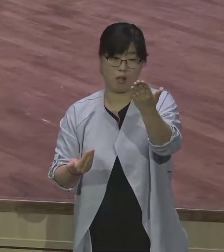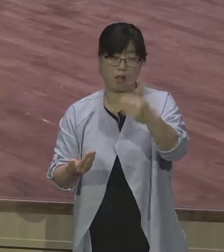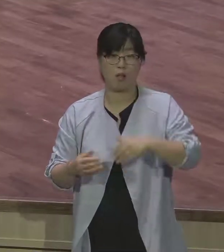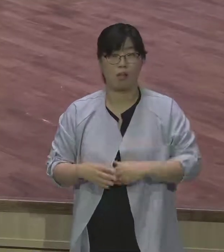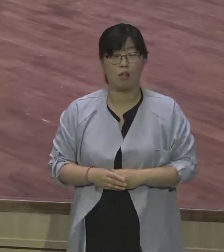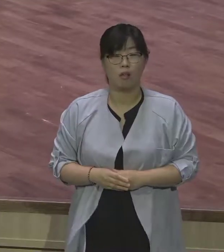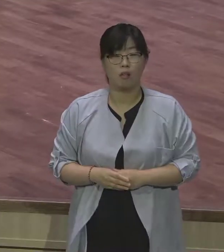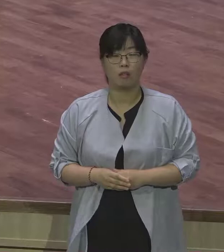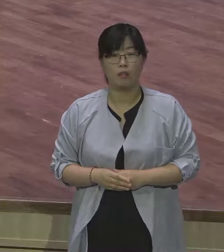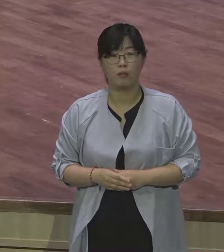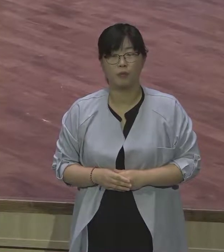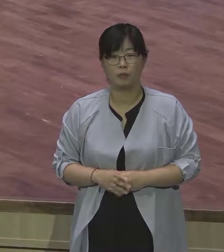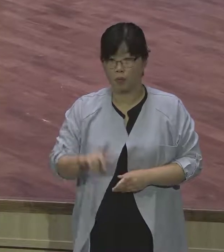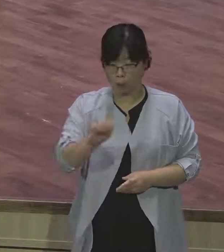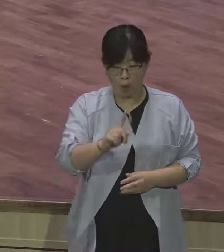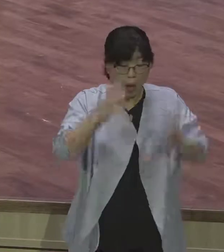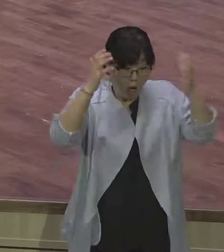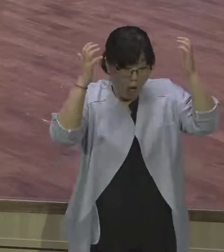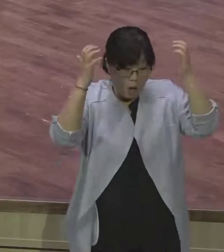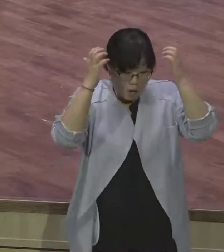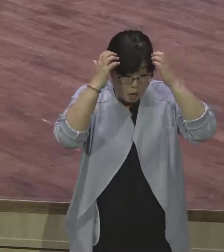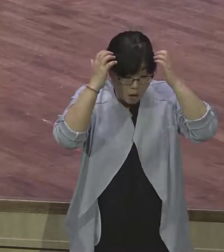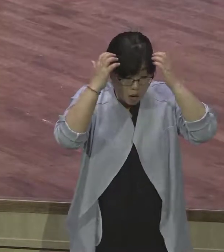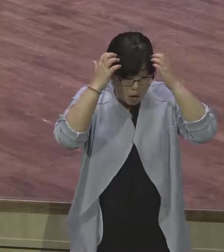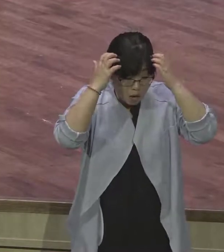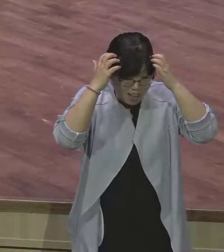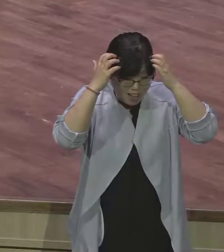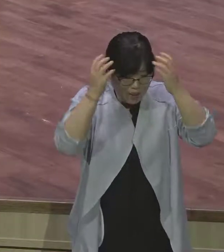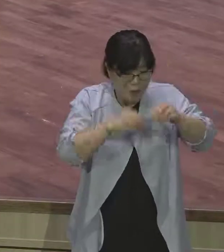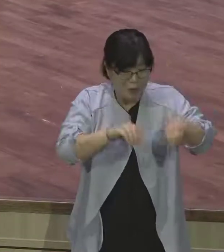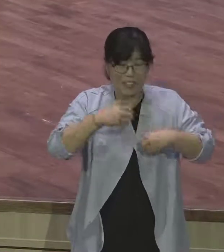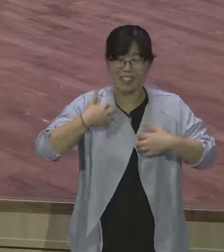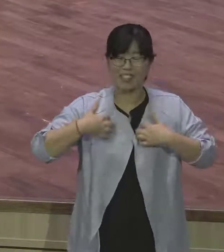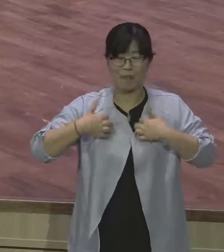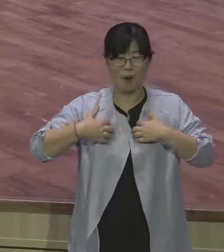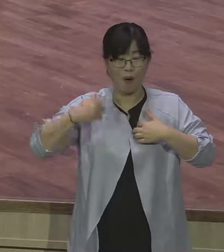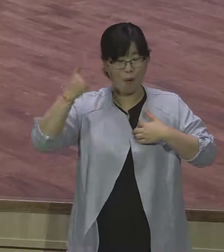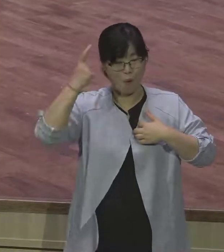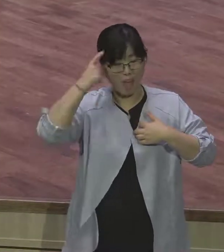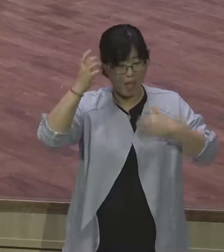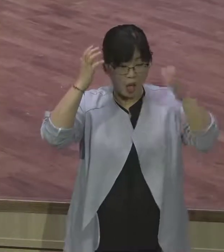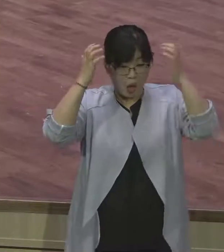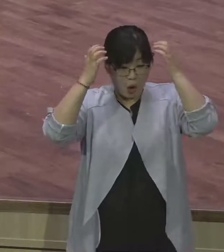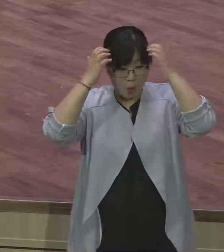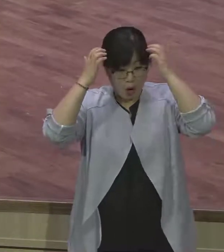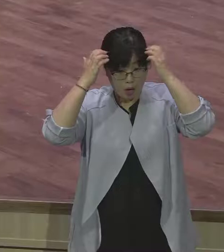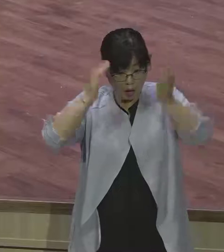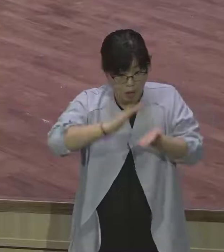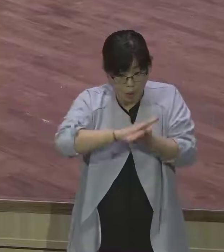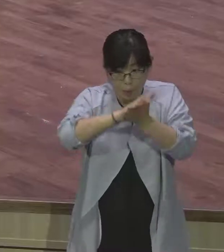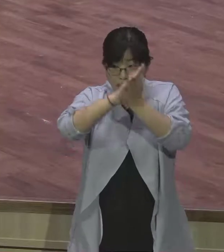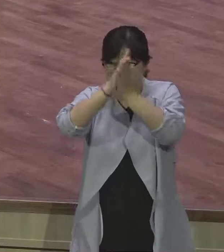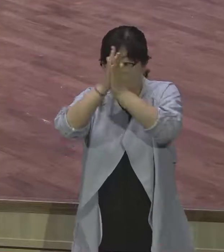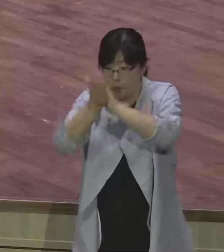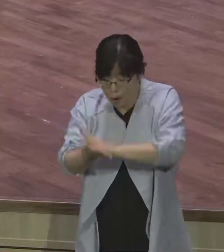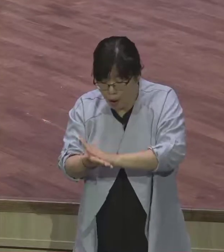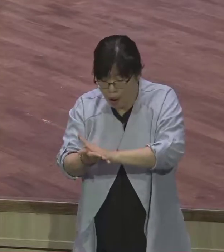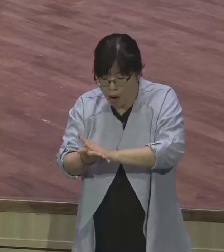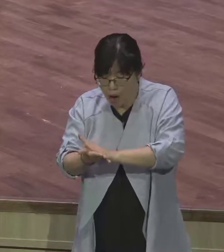환란이 이렇게 시작됩니다. 그래서 그리스도 안에서 연단이라는 것은 궁극적으로 이 소망의 삶 속으로